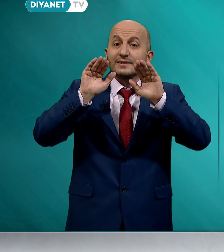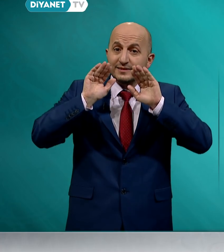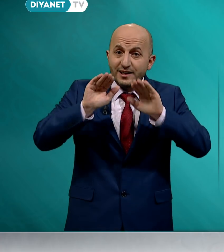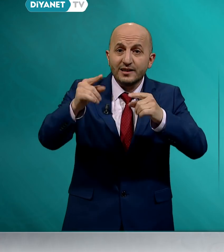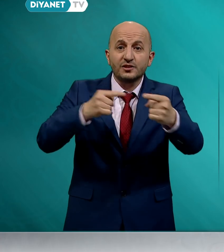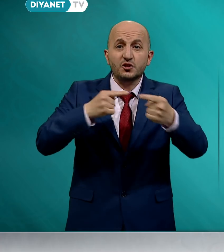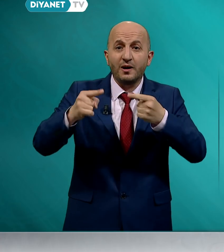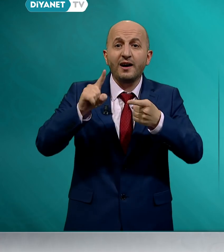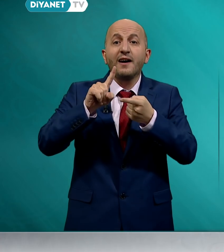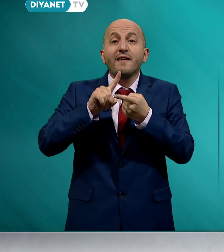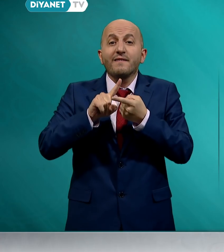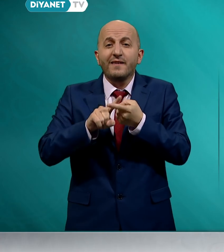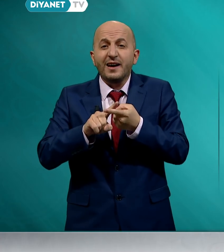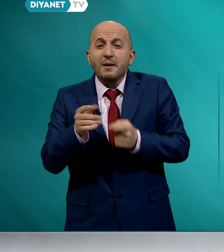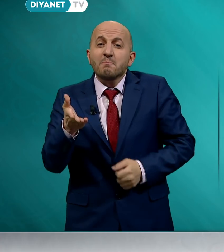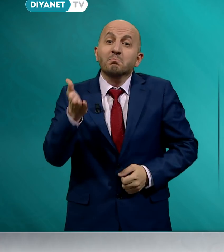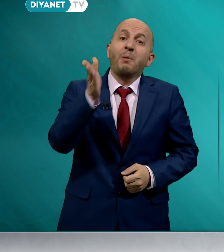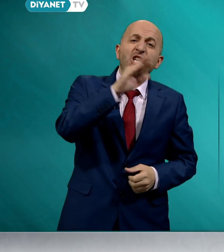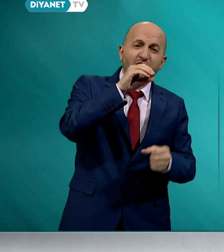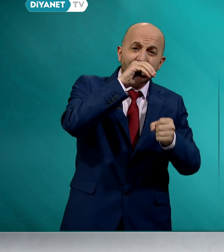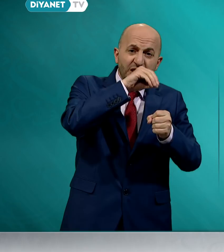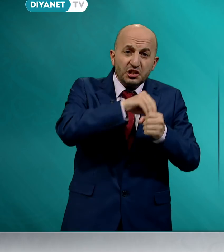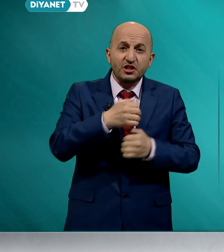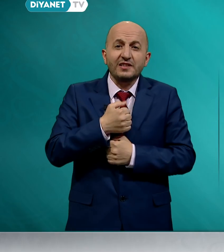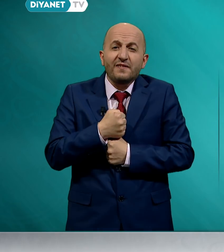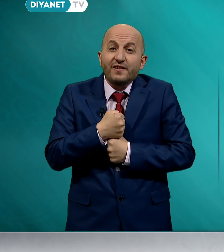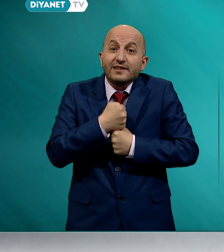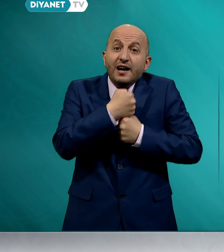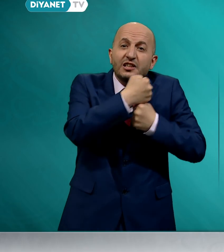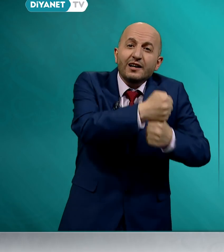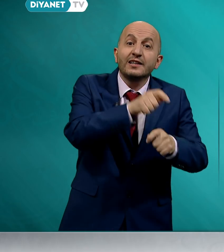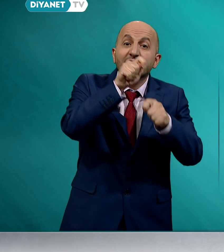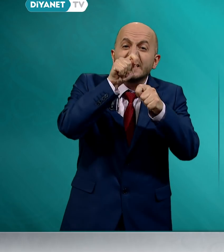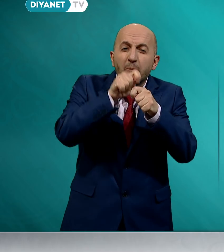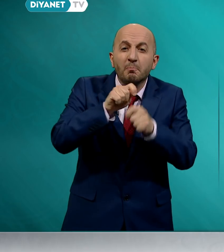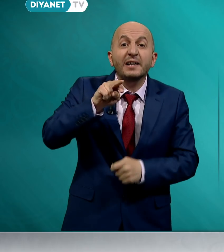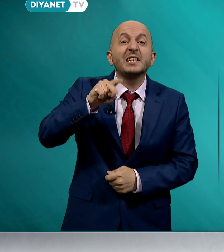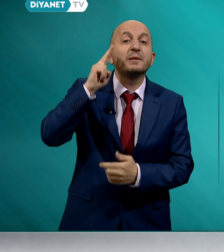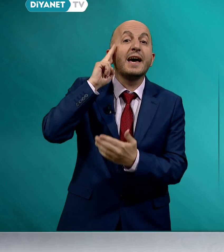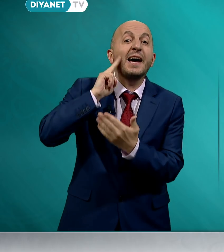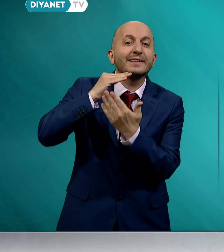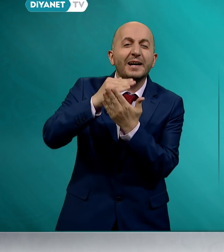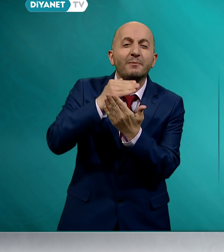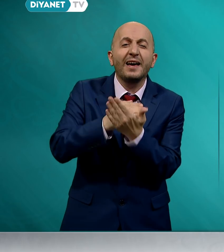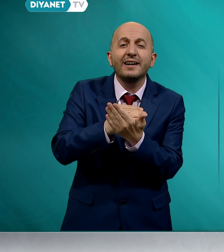dayanışma ve başkası için fedakarlık yapma gibi erdemler